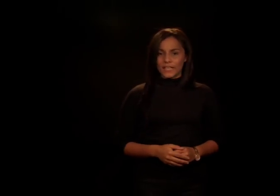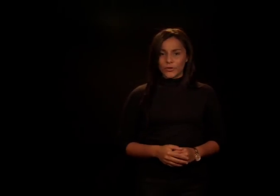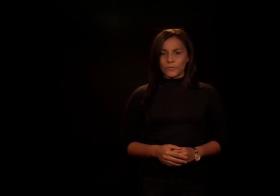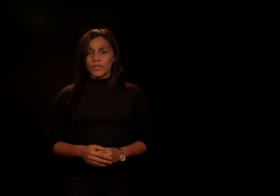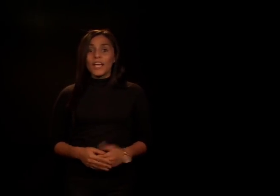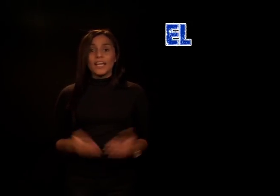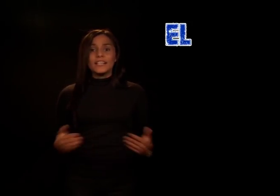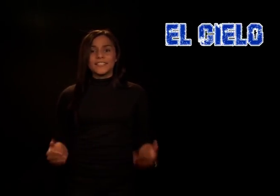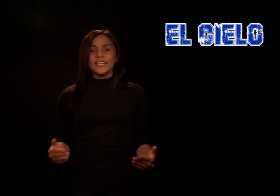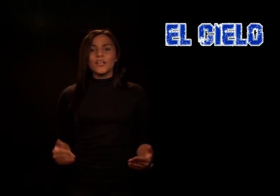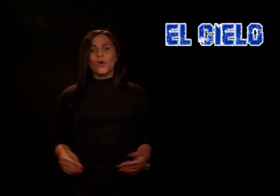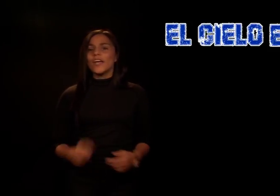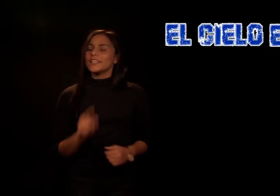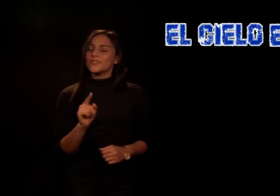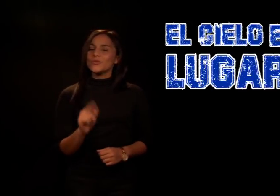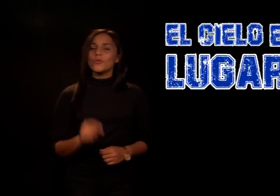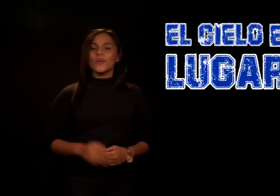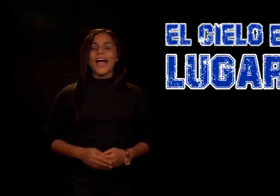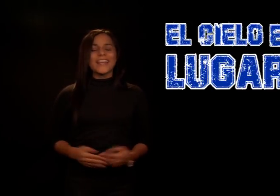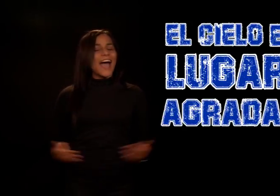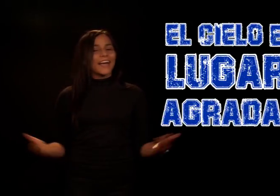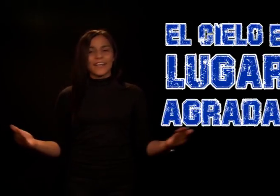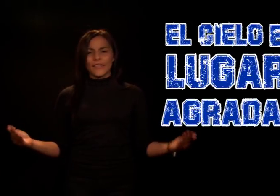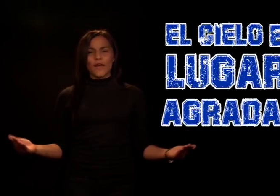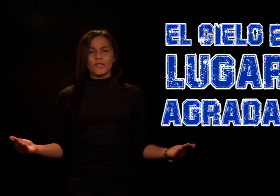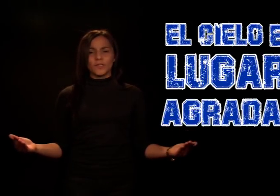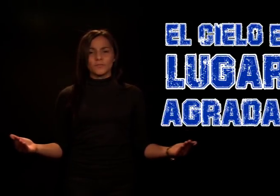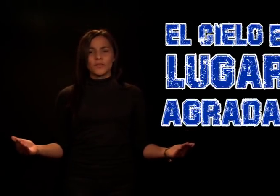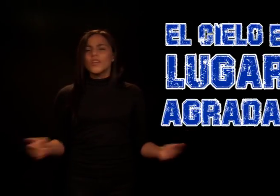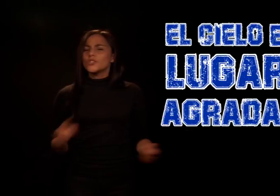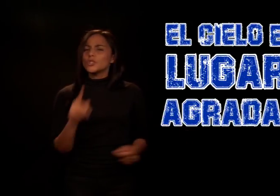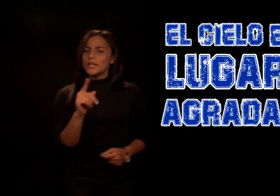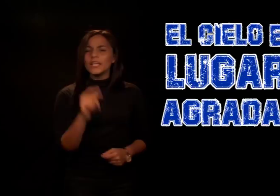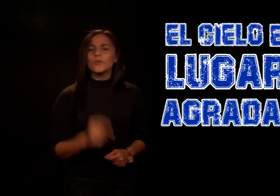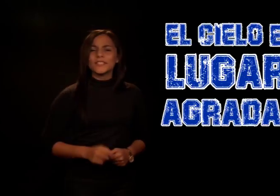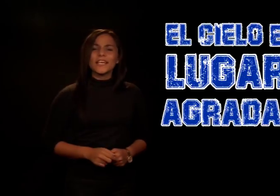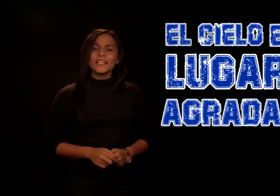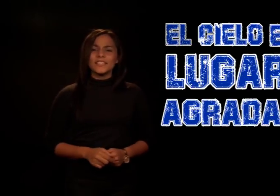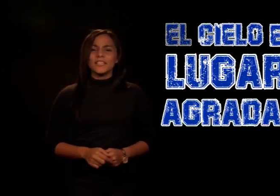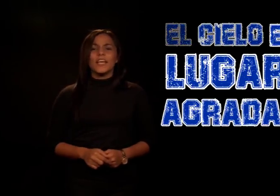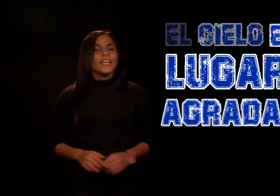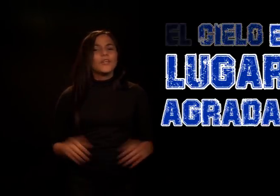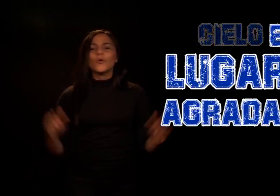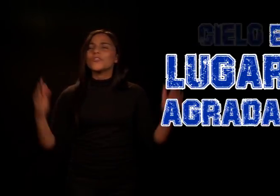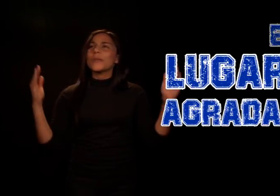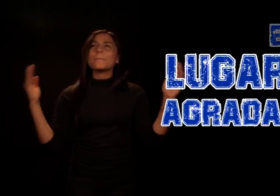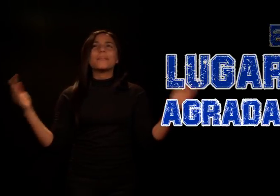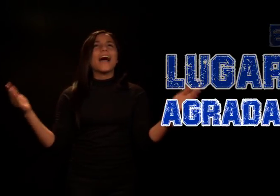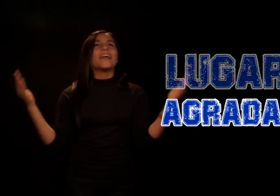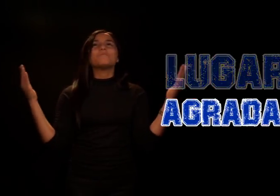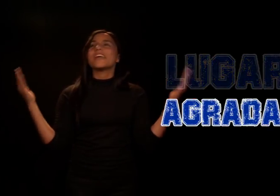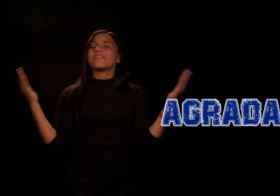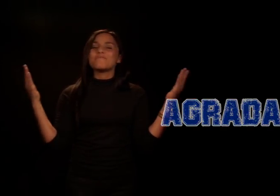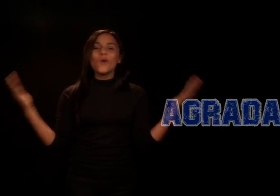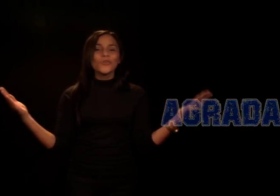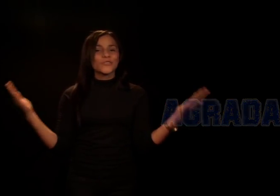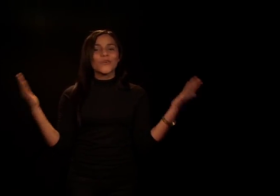El cielo es un lugar agradable. Yo anhelo estar allí y contemplar a mi hermoso